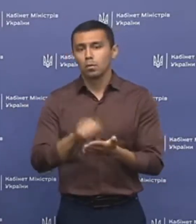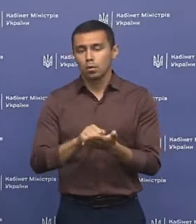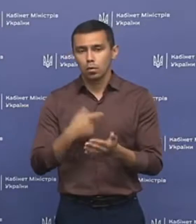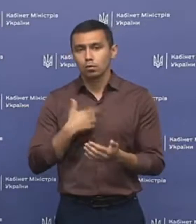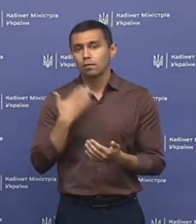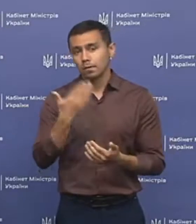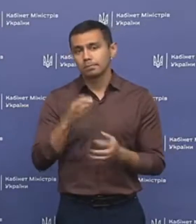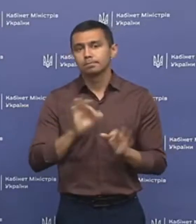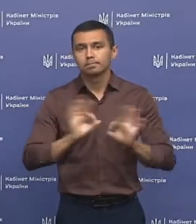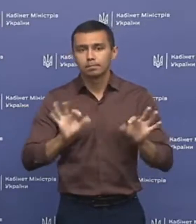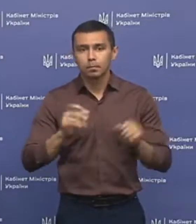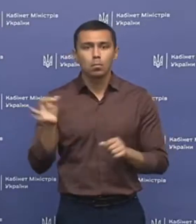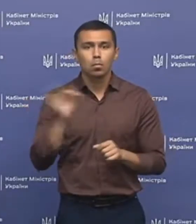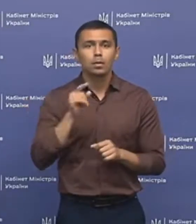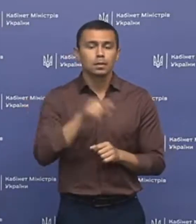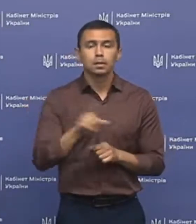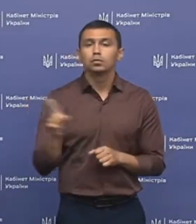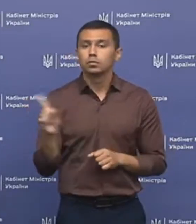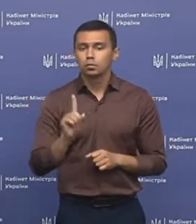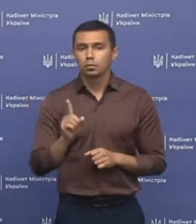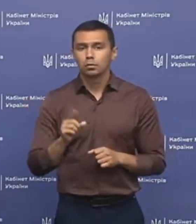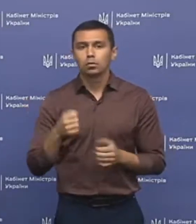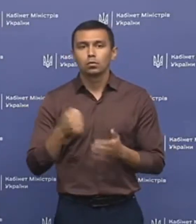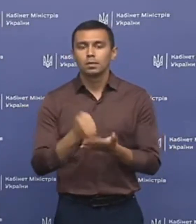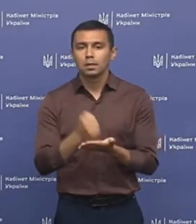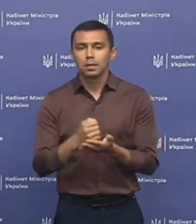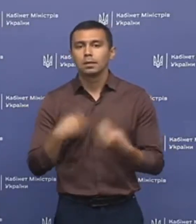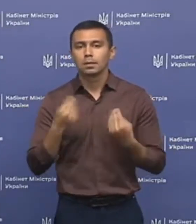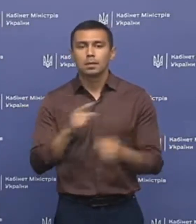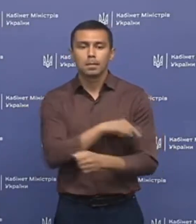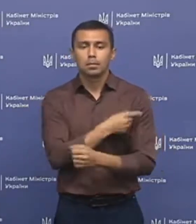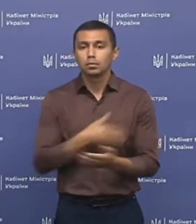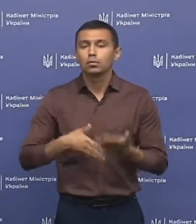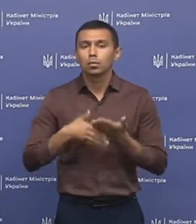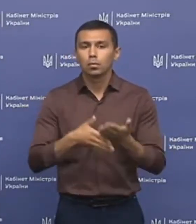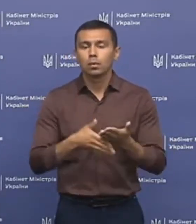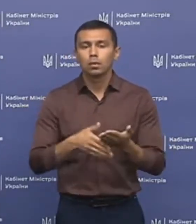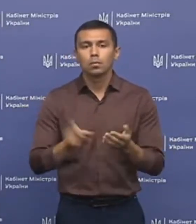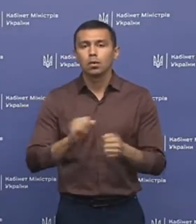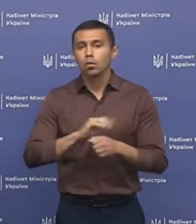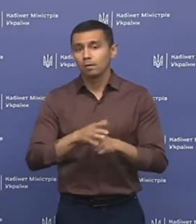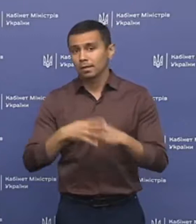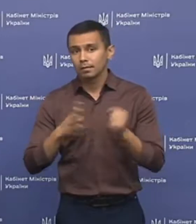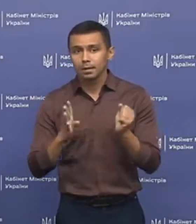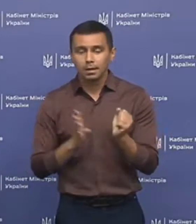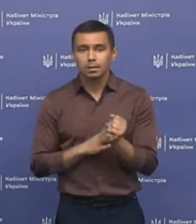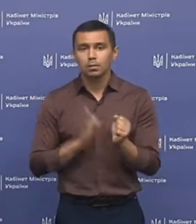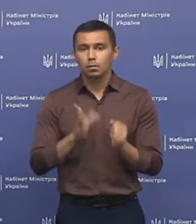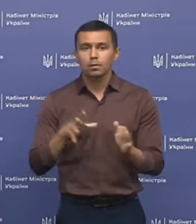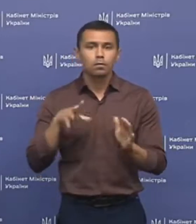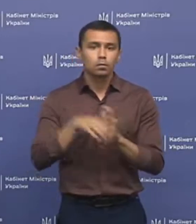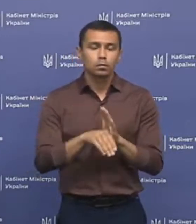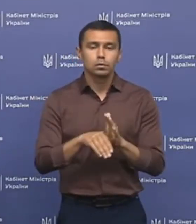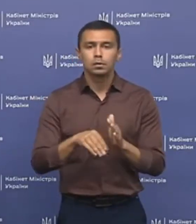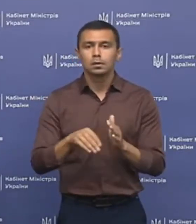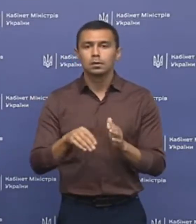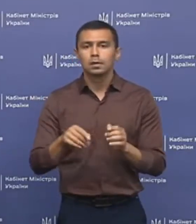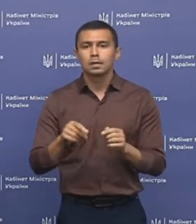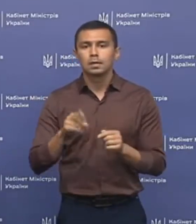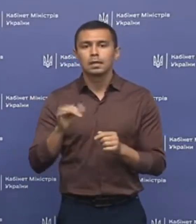хочу вас проінформувати про те, що до стандарту надання медичної допомоги протковід-19 буде включено